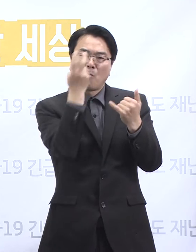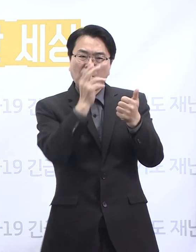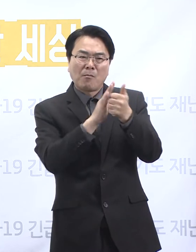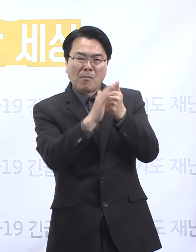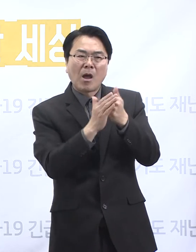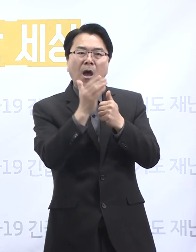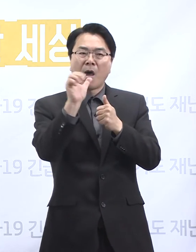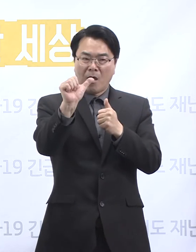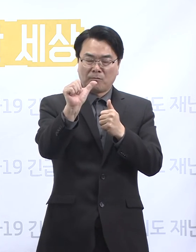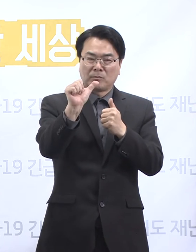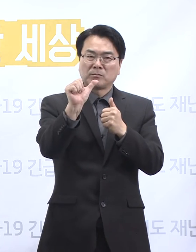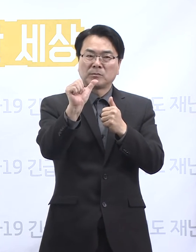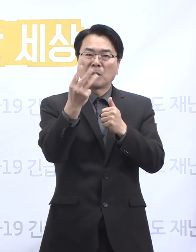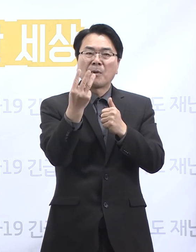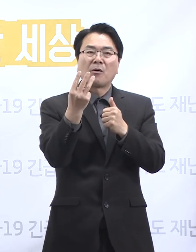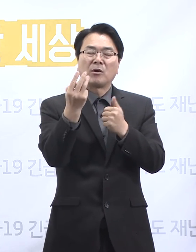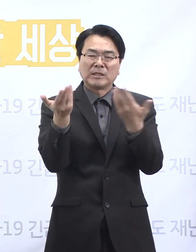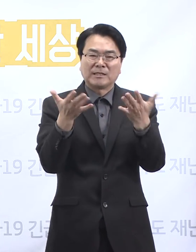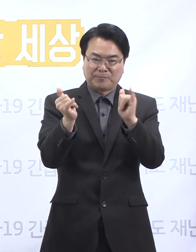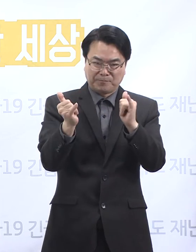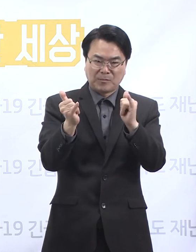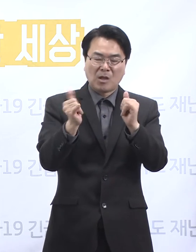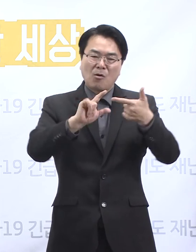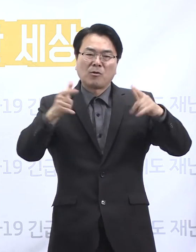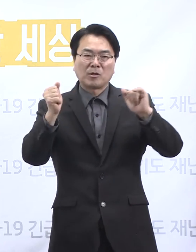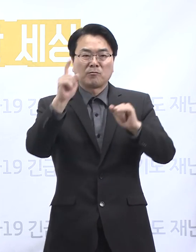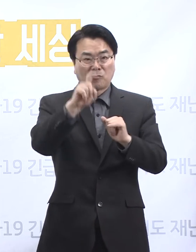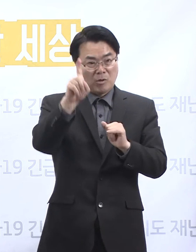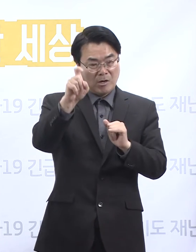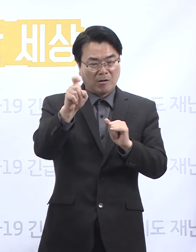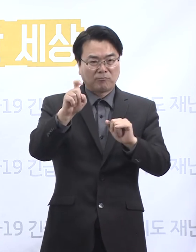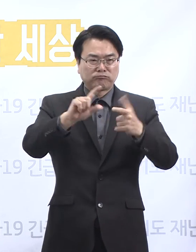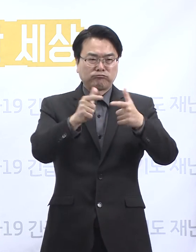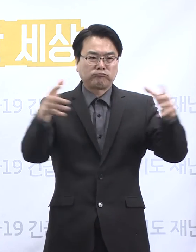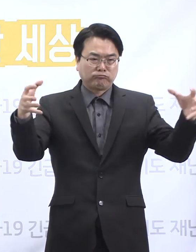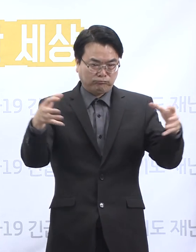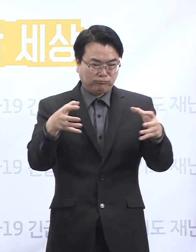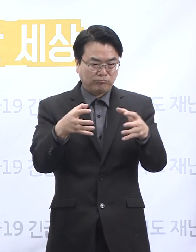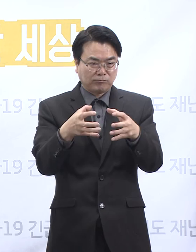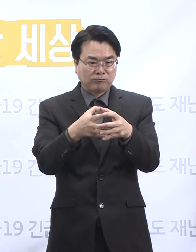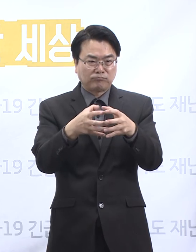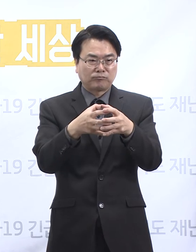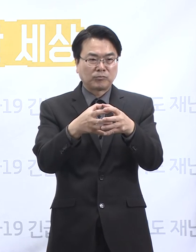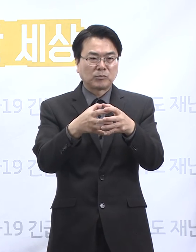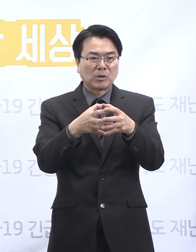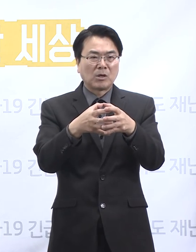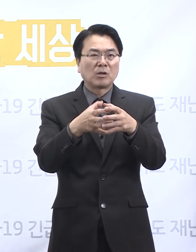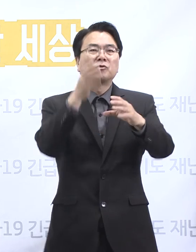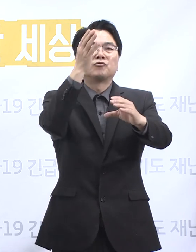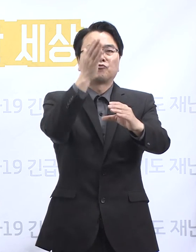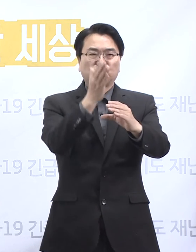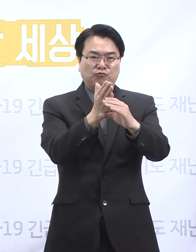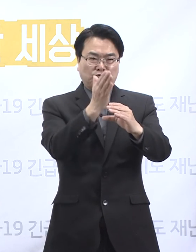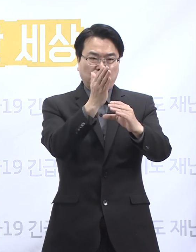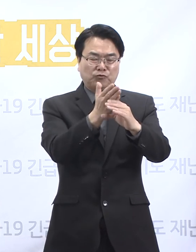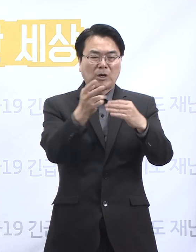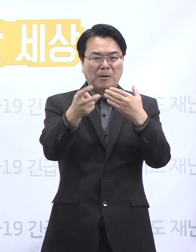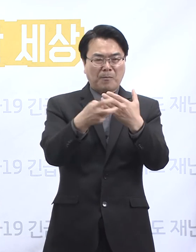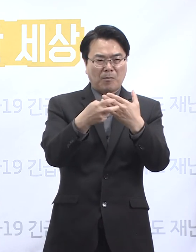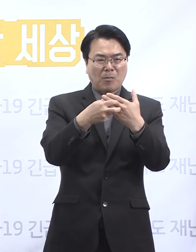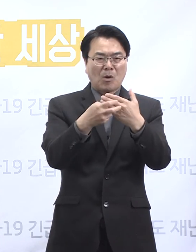8명, 직원 2명, 보호자 등 11명이며 이 중 지금까지 환자 3분이 안타깝게도 사망하셨습니다.